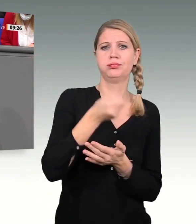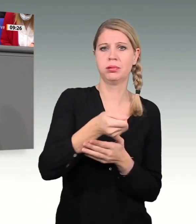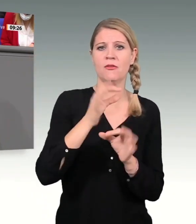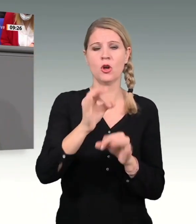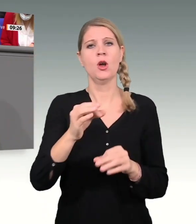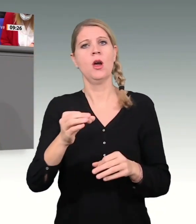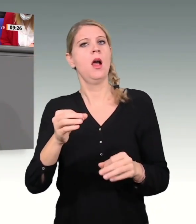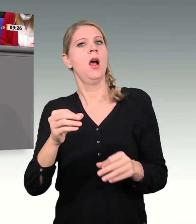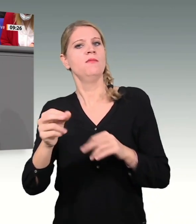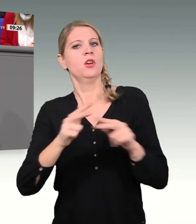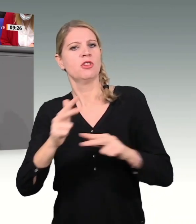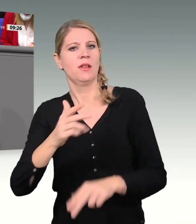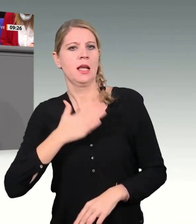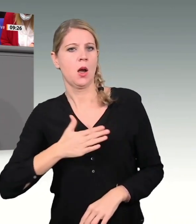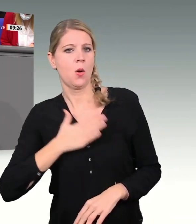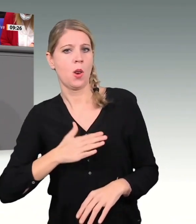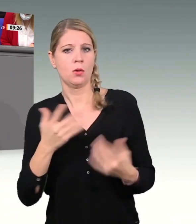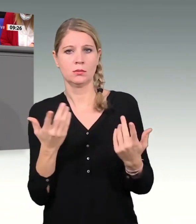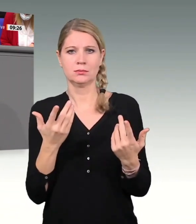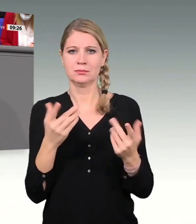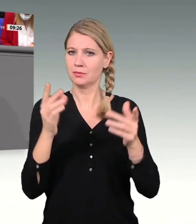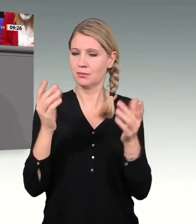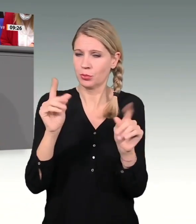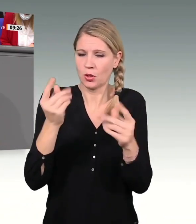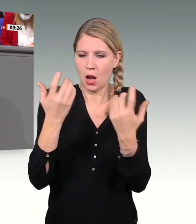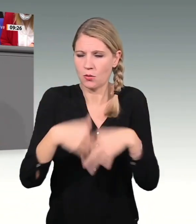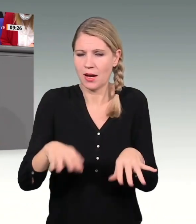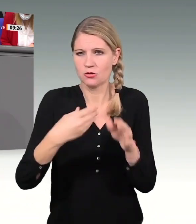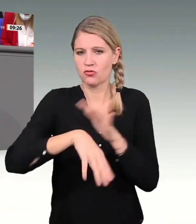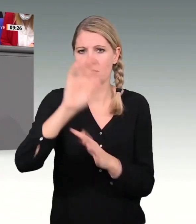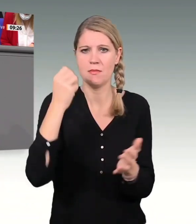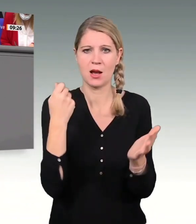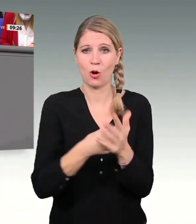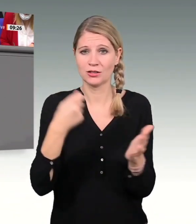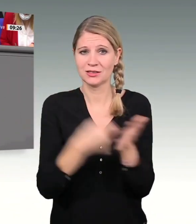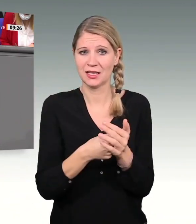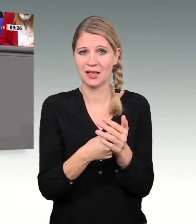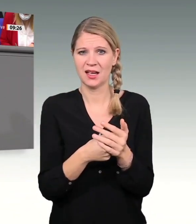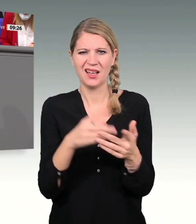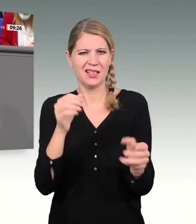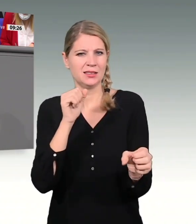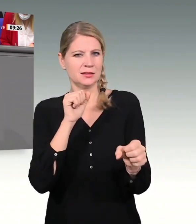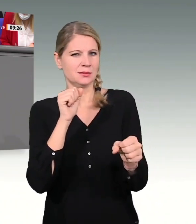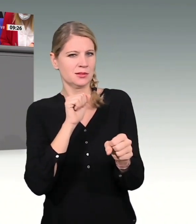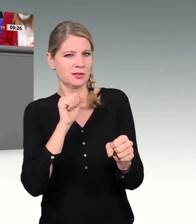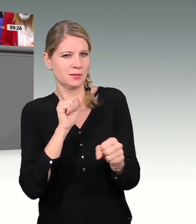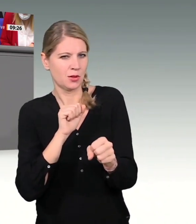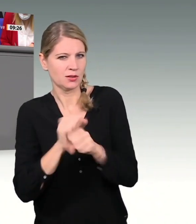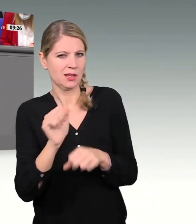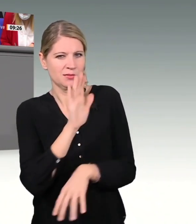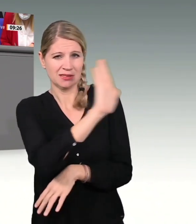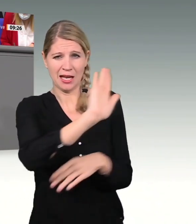von Ihrer Fraktions und Parteiführung vehement zurückgewiesen. Ihr Credo war, keine neuen Schulden, keine